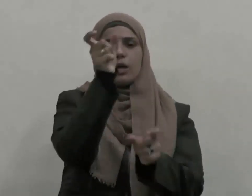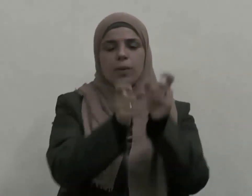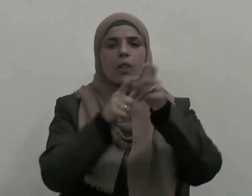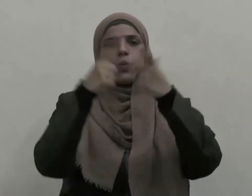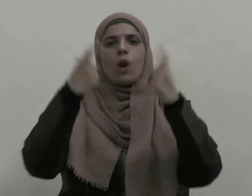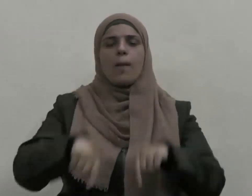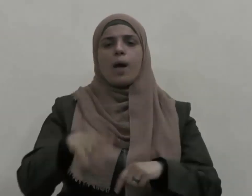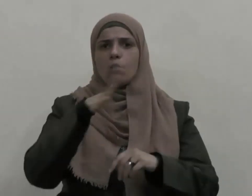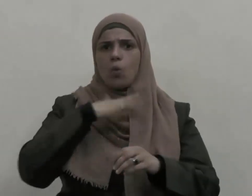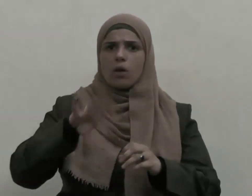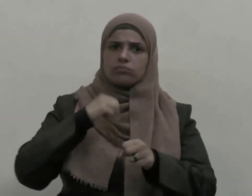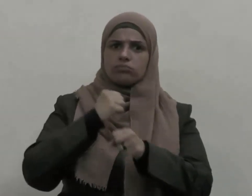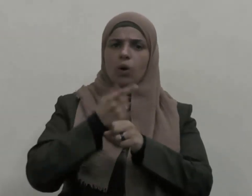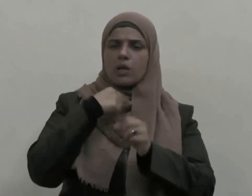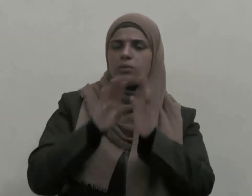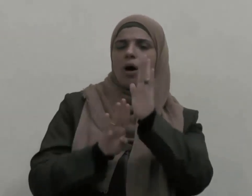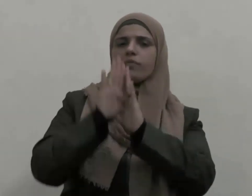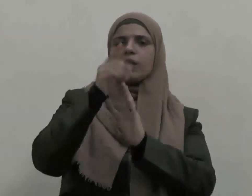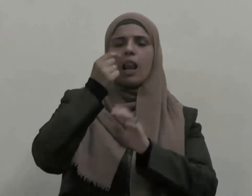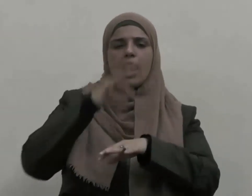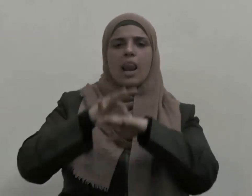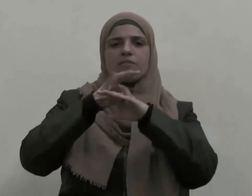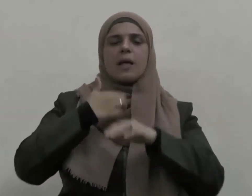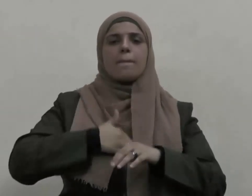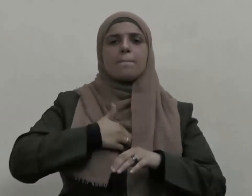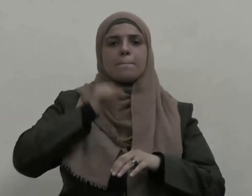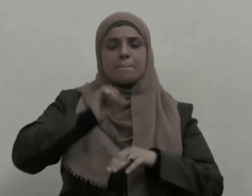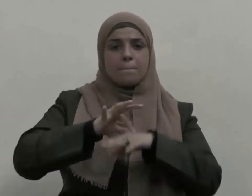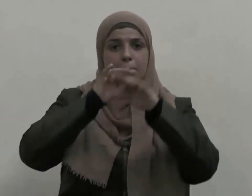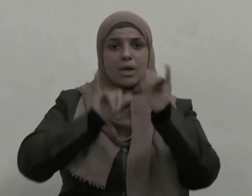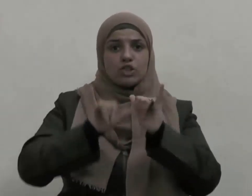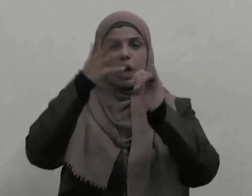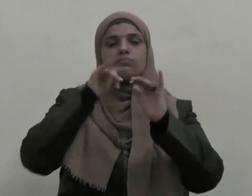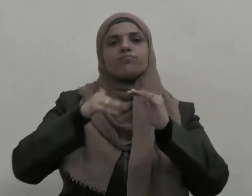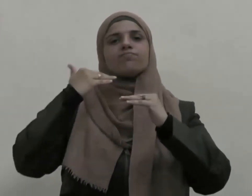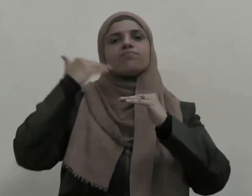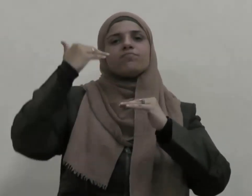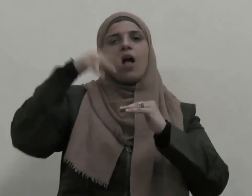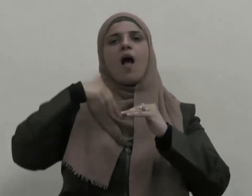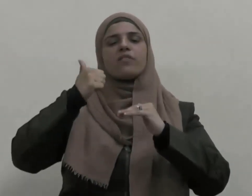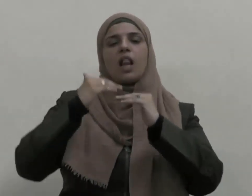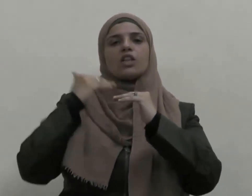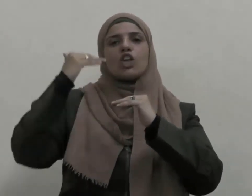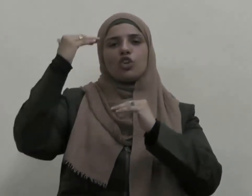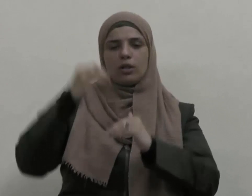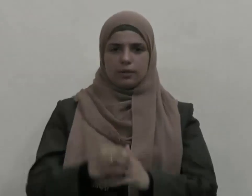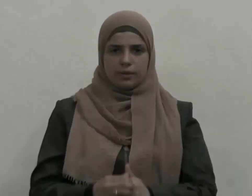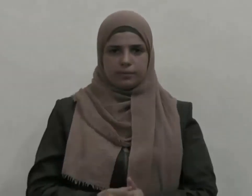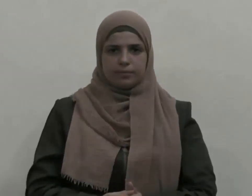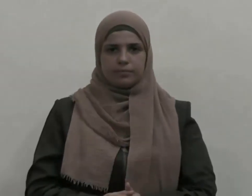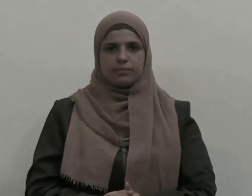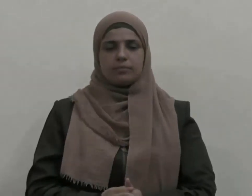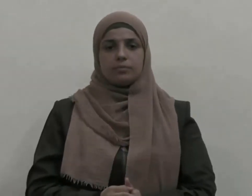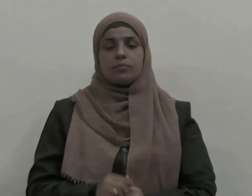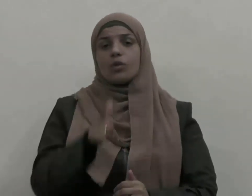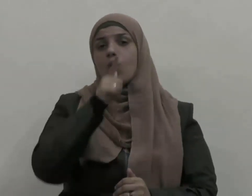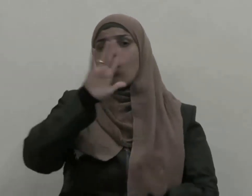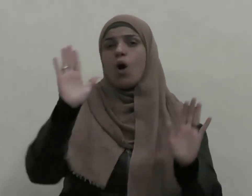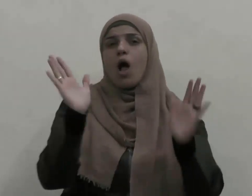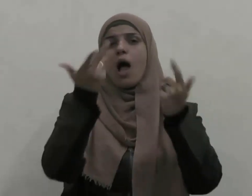البشرية والارتقاء بها إلى أعلى الدرجات فكل ما يحقق النفع العام